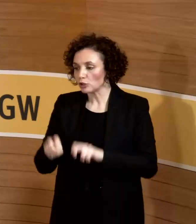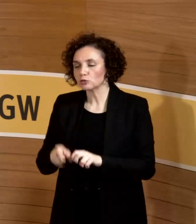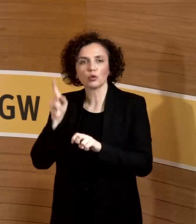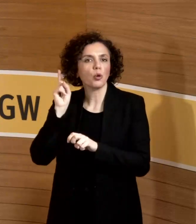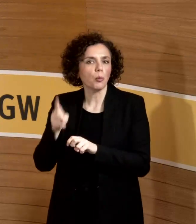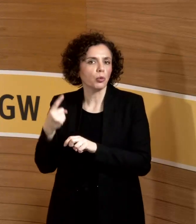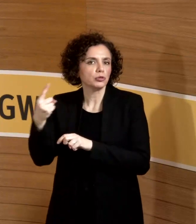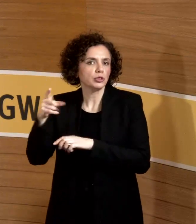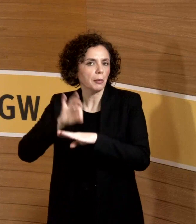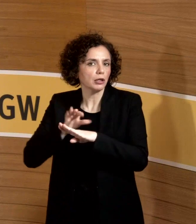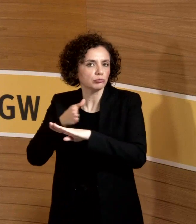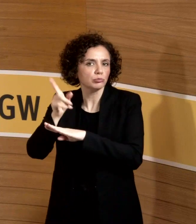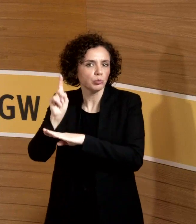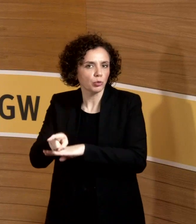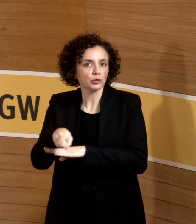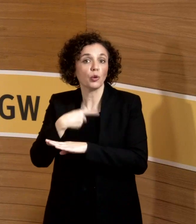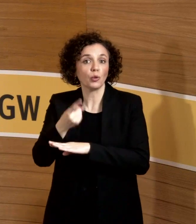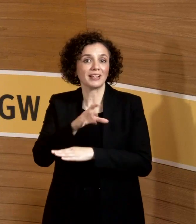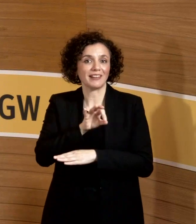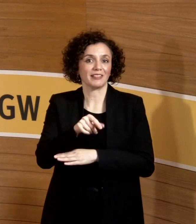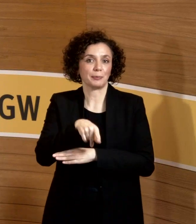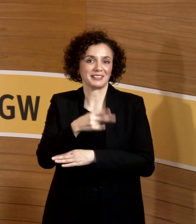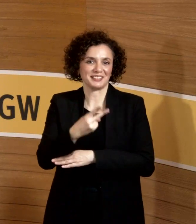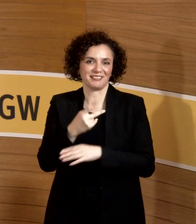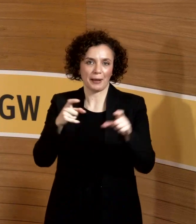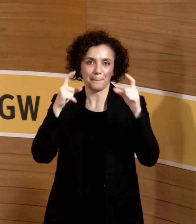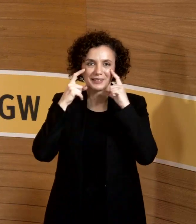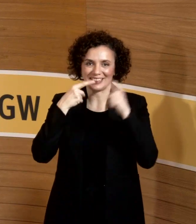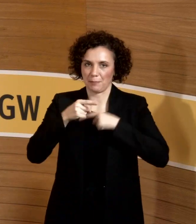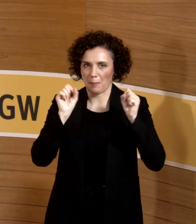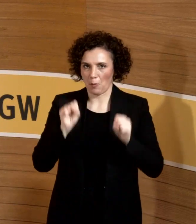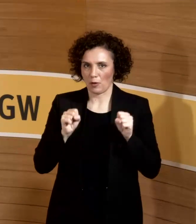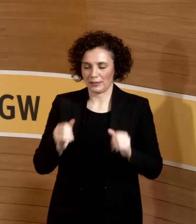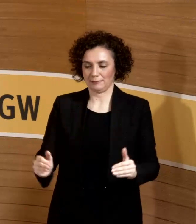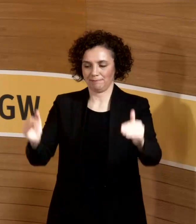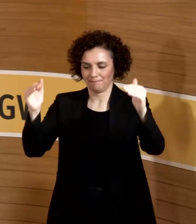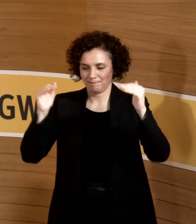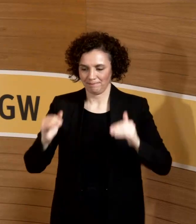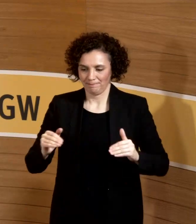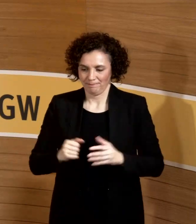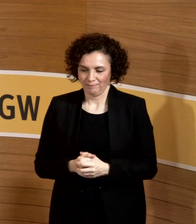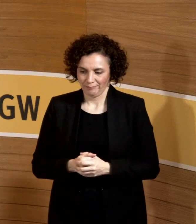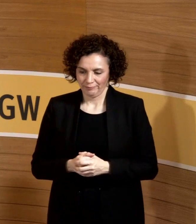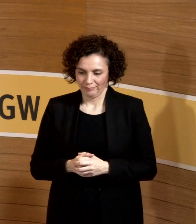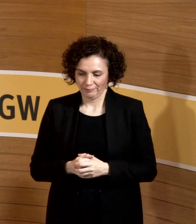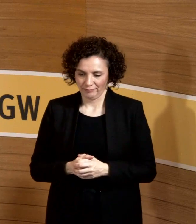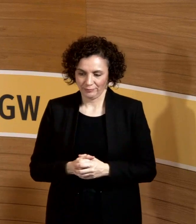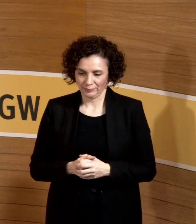Jetzt kommt der spezielle Block Infektionsgefährdung. Da haben wir noch, muss ich sagen, zwei große